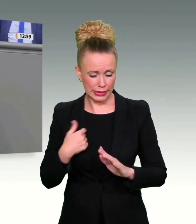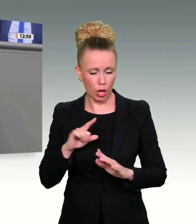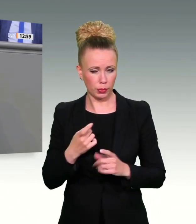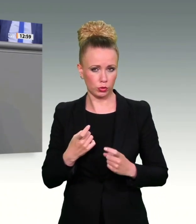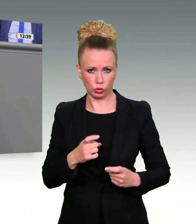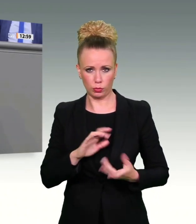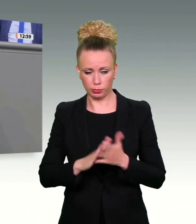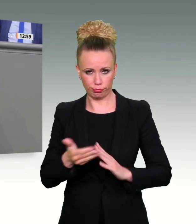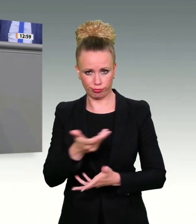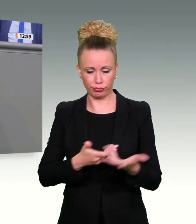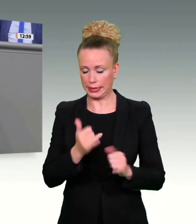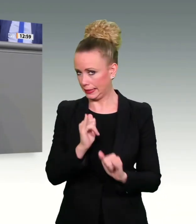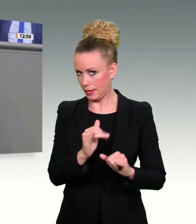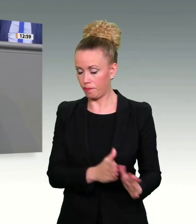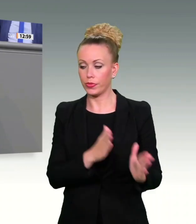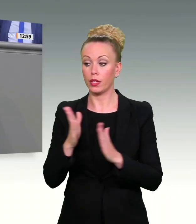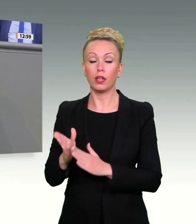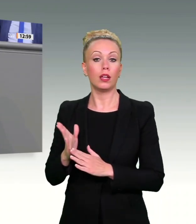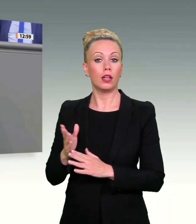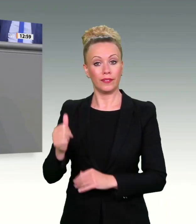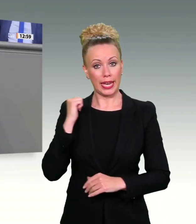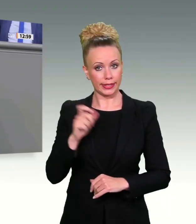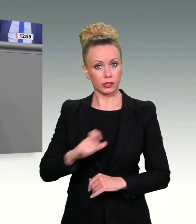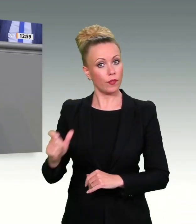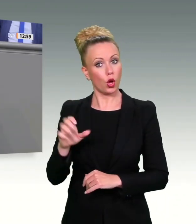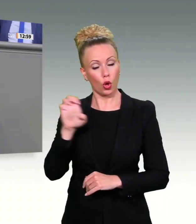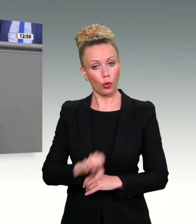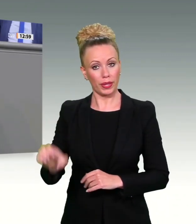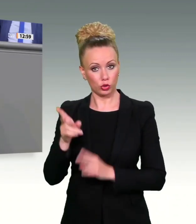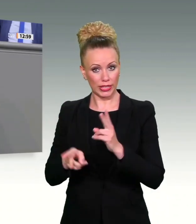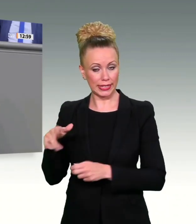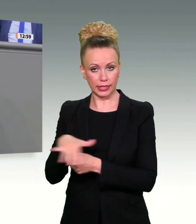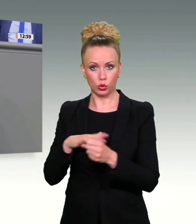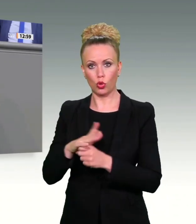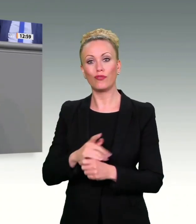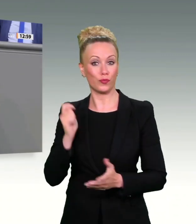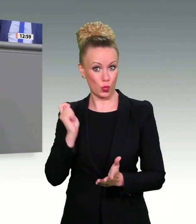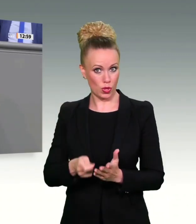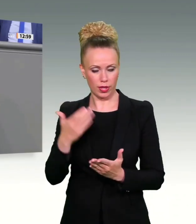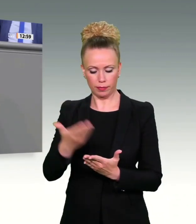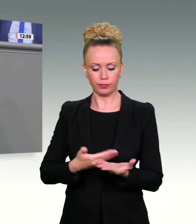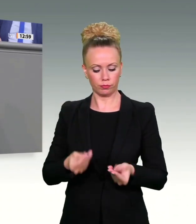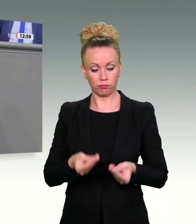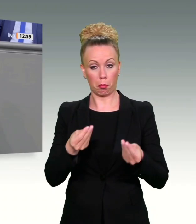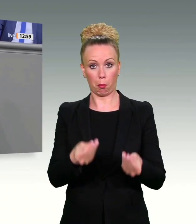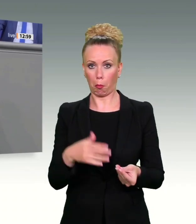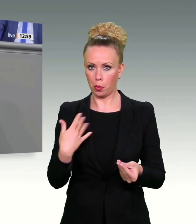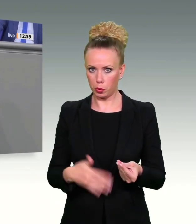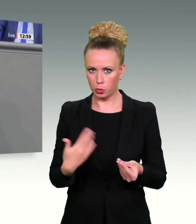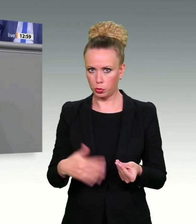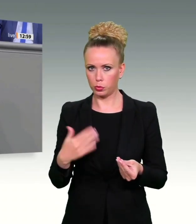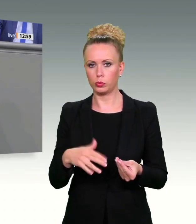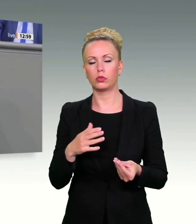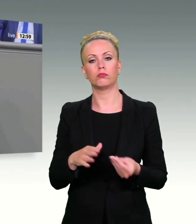Europäische Gerichtshof eine ganz wichtige Entscheidung veröffentlicht und damit einen Meilenstein für die Bürgerrechte markiert. Eine anlasslose